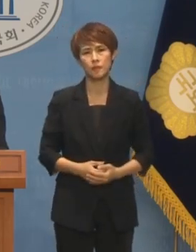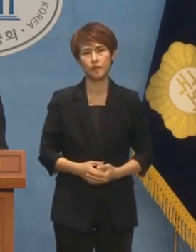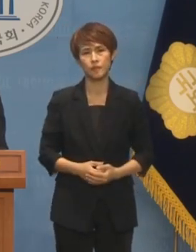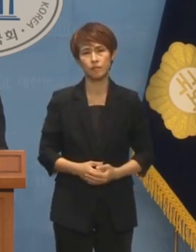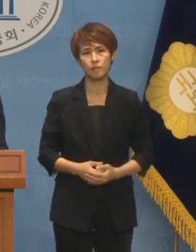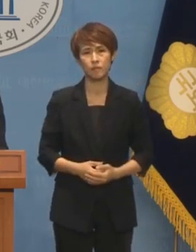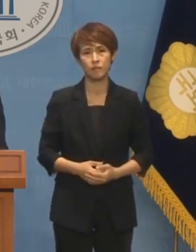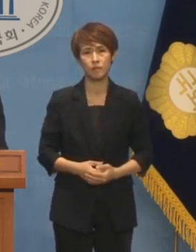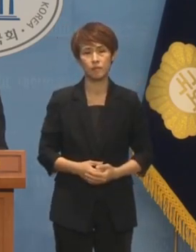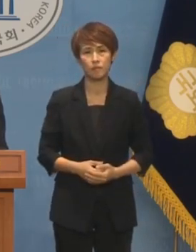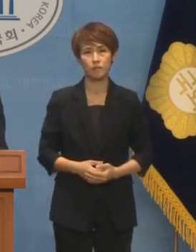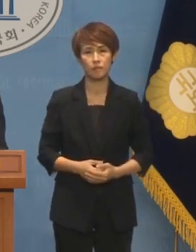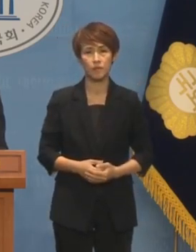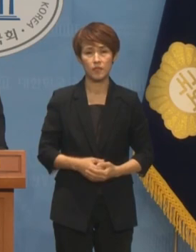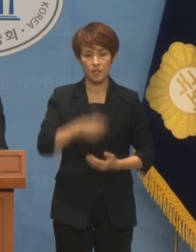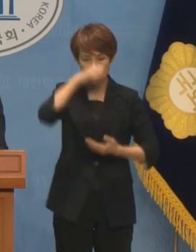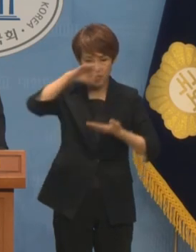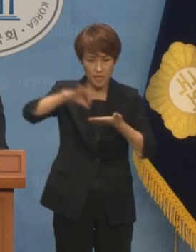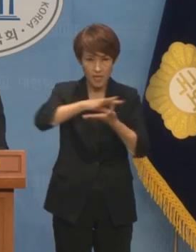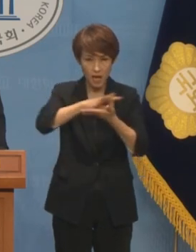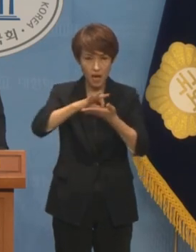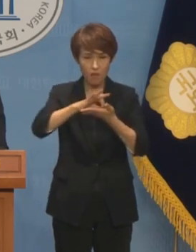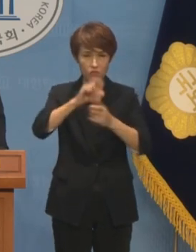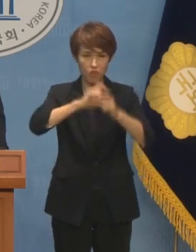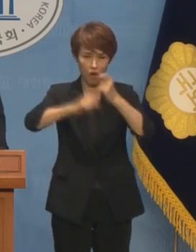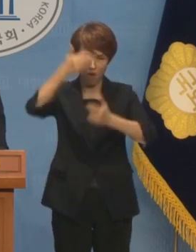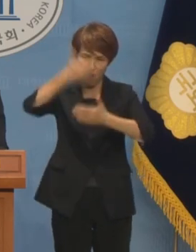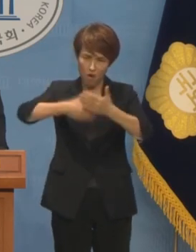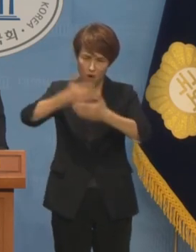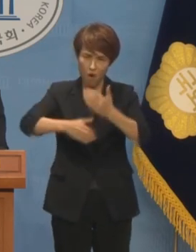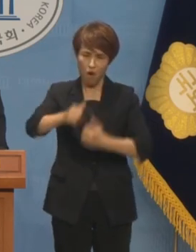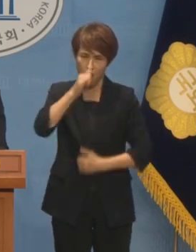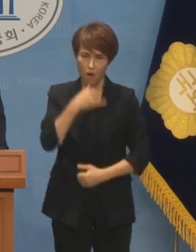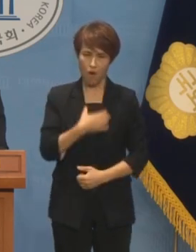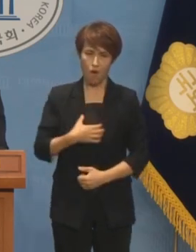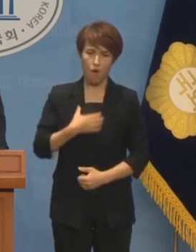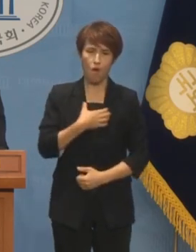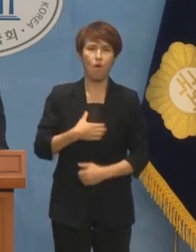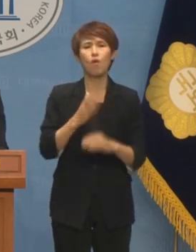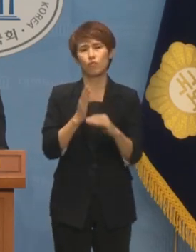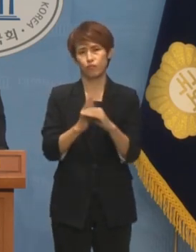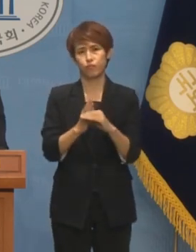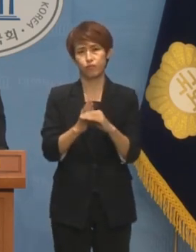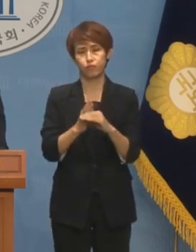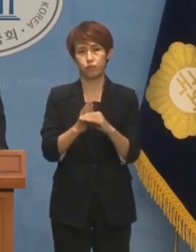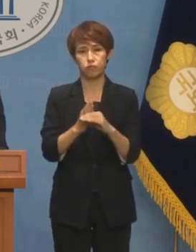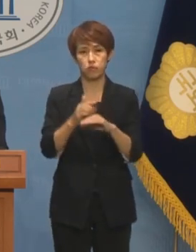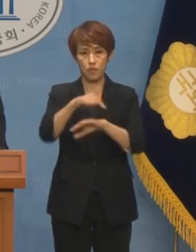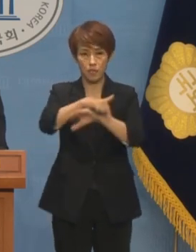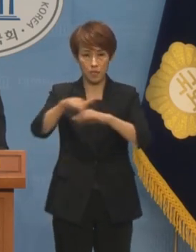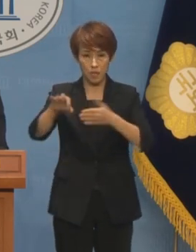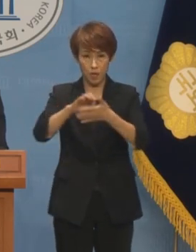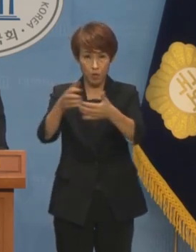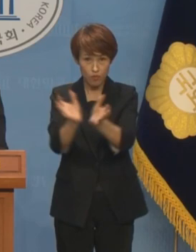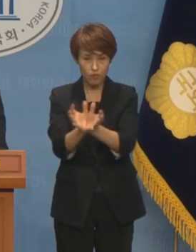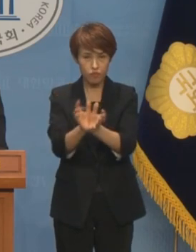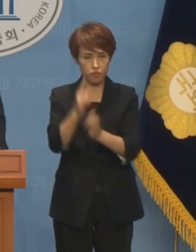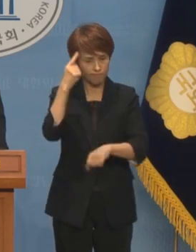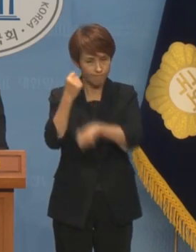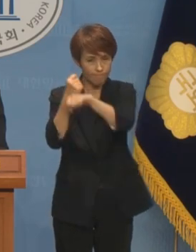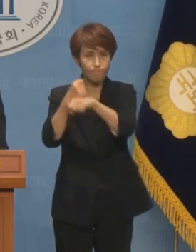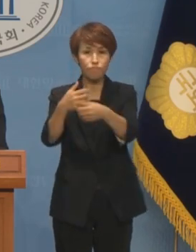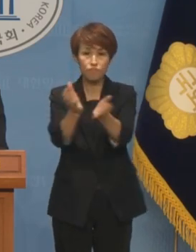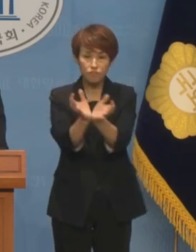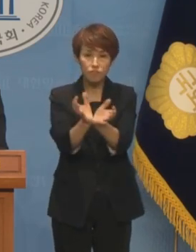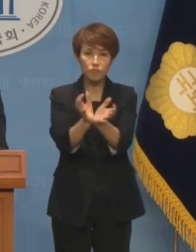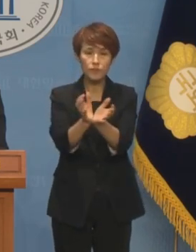사실상 출연년 예산의 추가 삭감이 이뤄질 것이라는 걱정이 있는 가운데 기재부는 R&D 예산의 모수를 바꿔